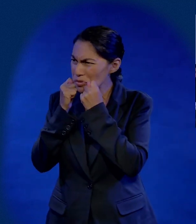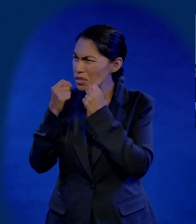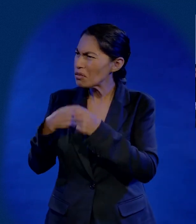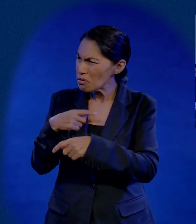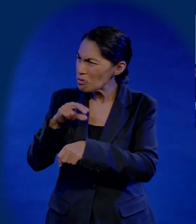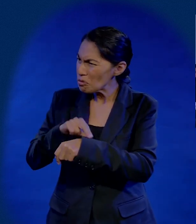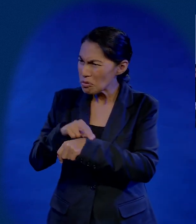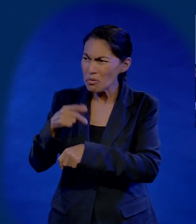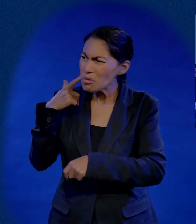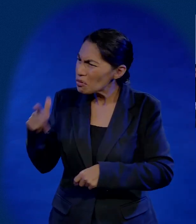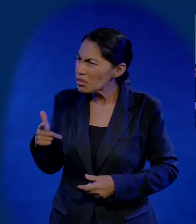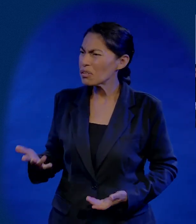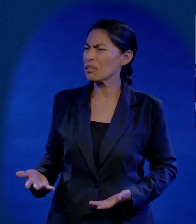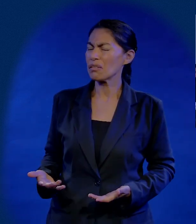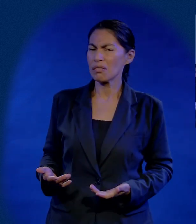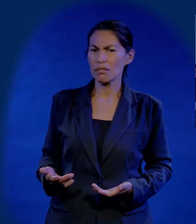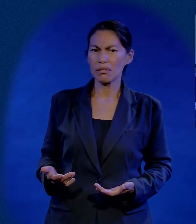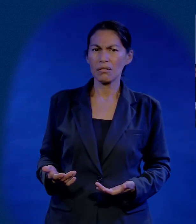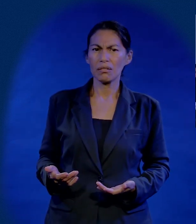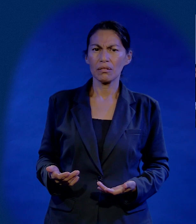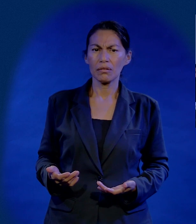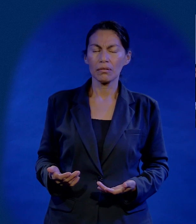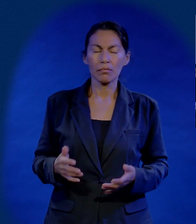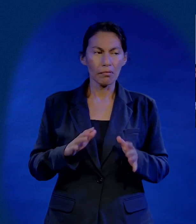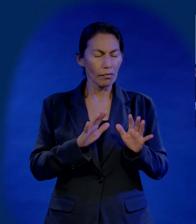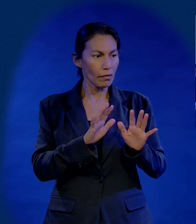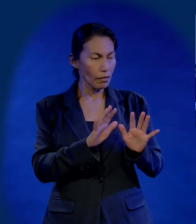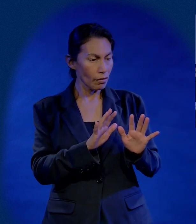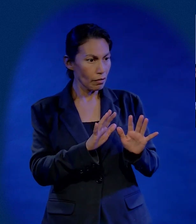psiquiatra. Me dice, no, eso no me importa porque yo ni quería ser doctora.